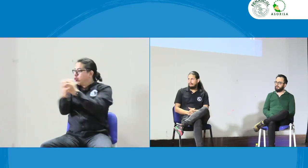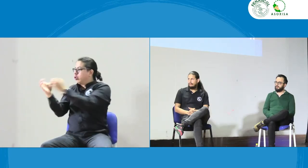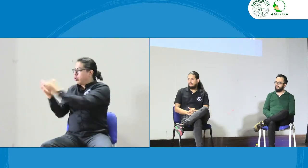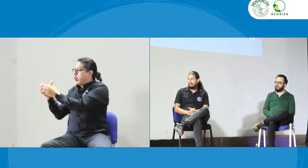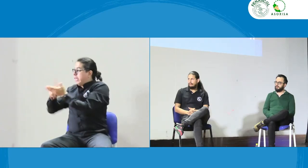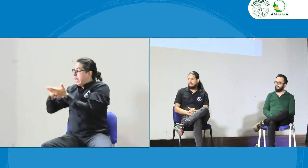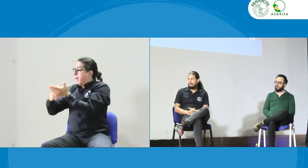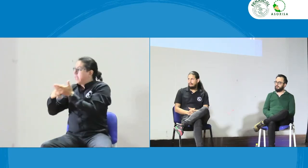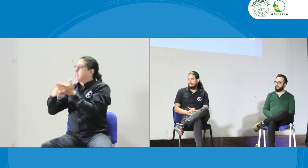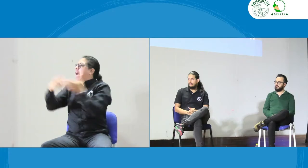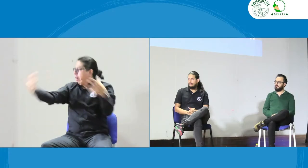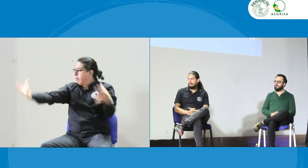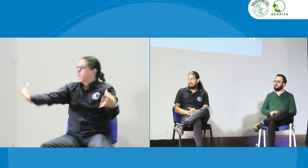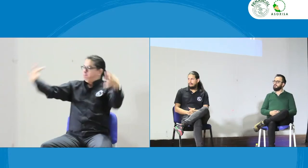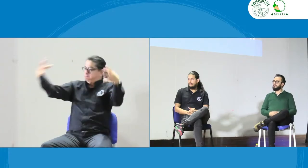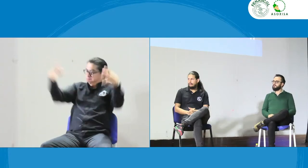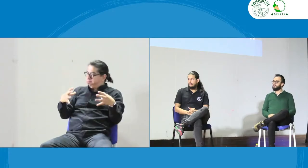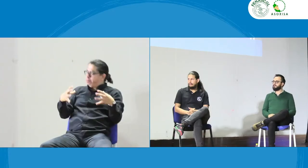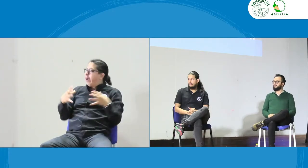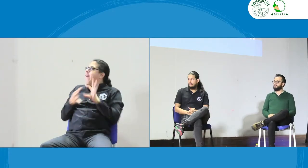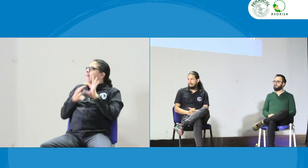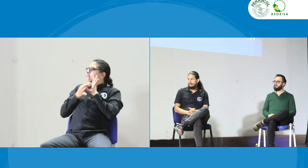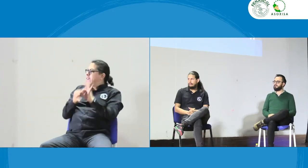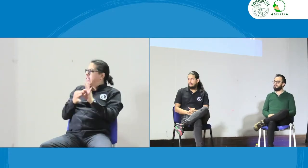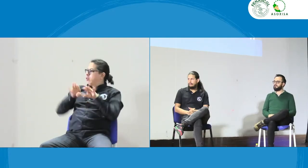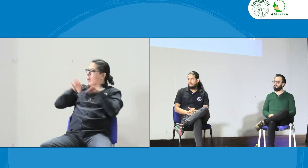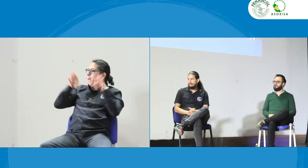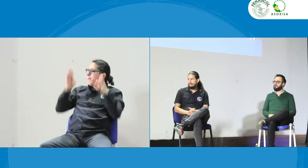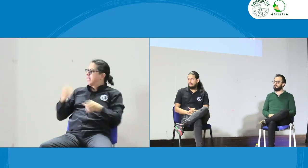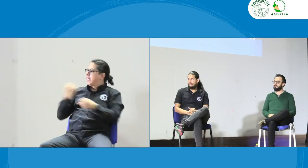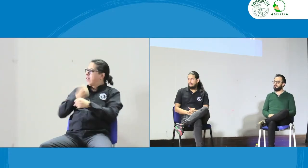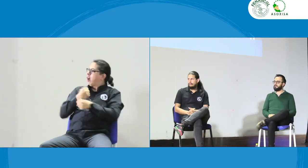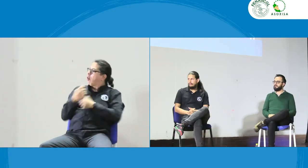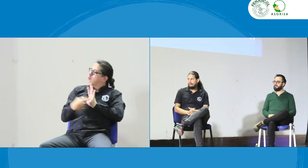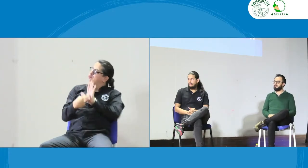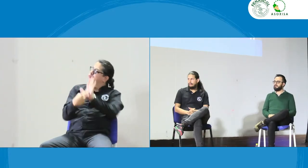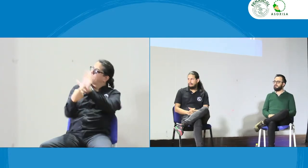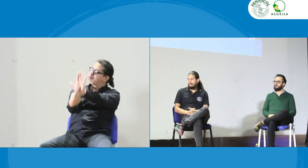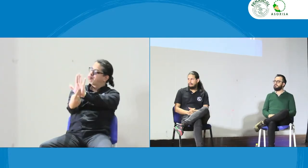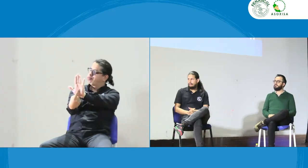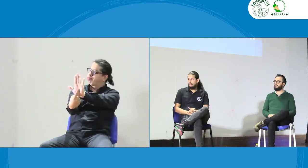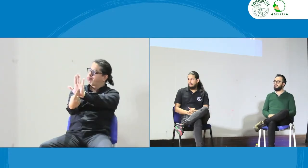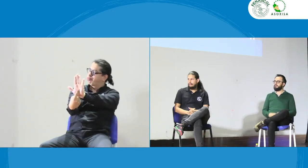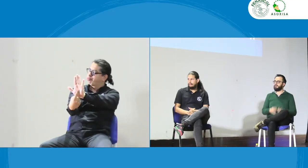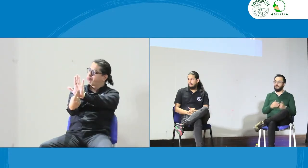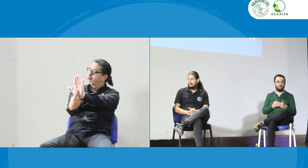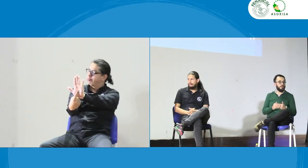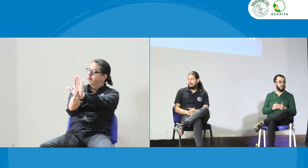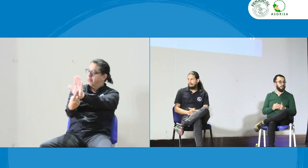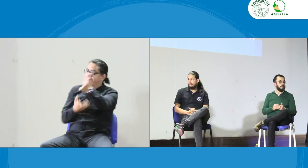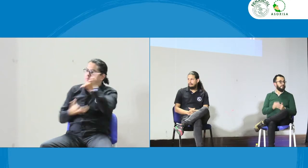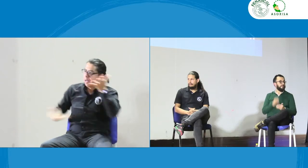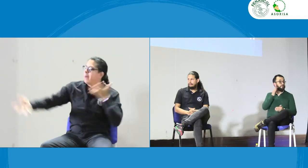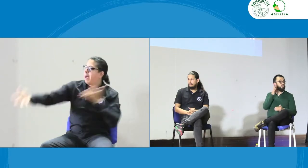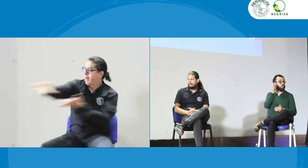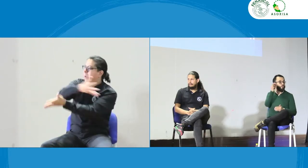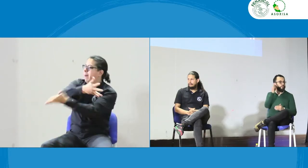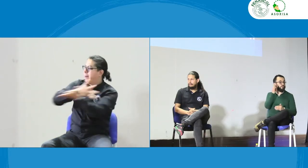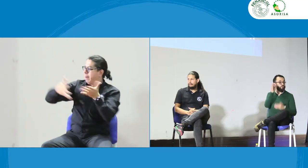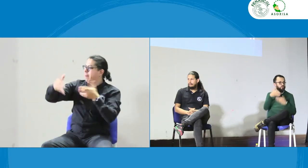se les hizo la invitación también a las otras asociaciones de intérpretes desde FENASCOL se hizo una mesa de trabajo se presentó